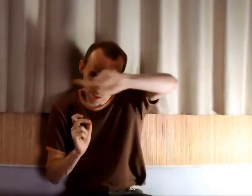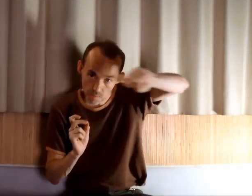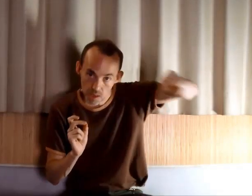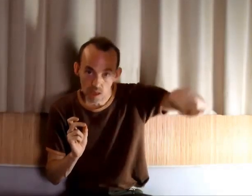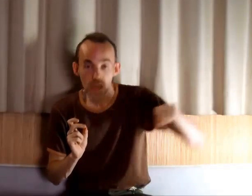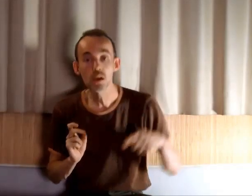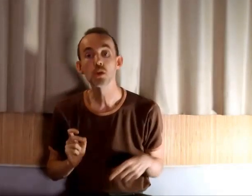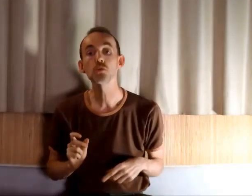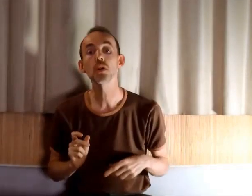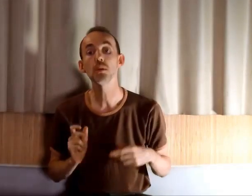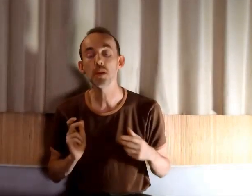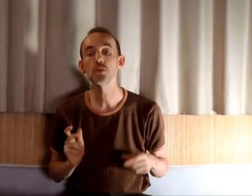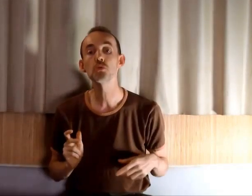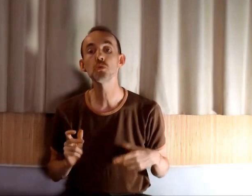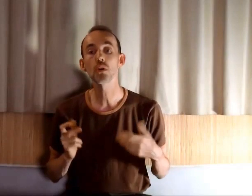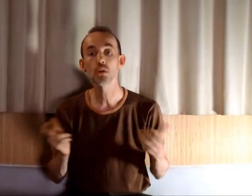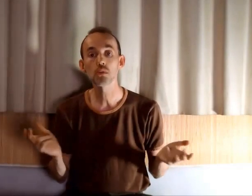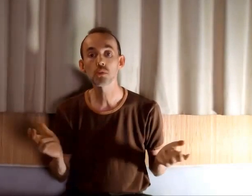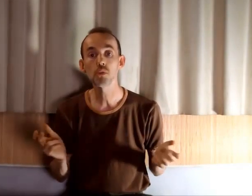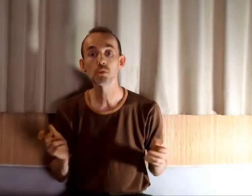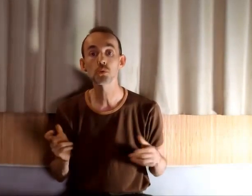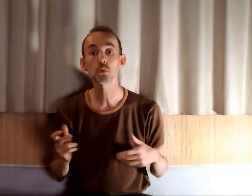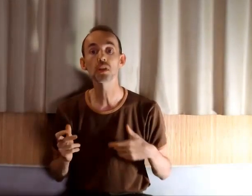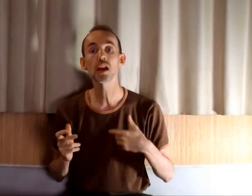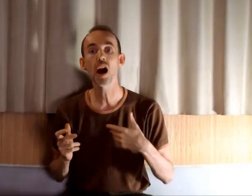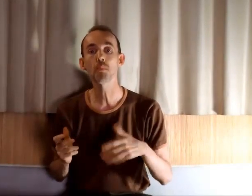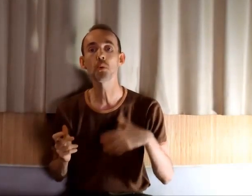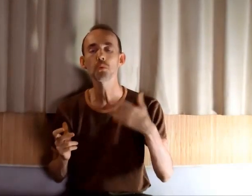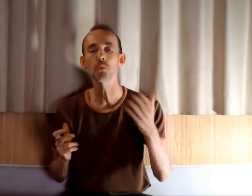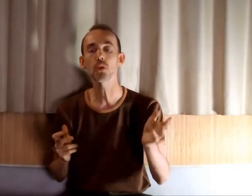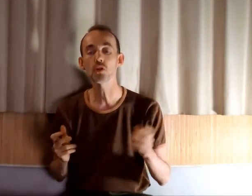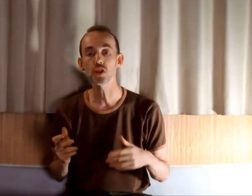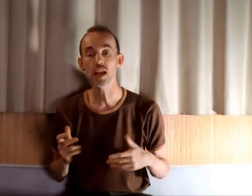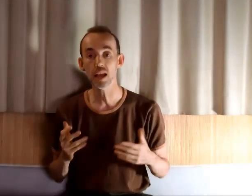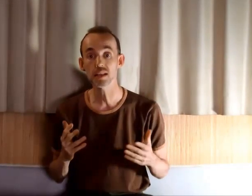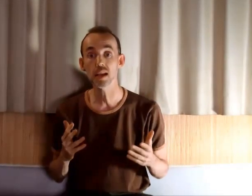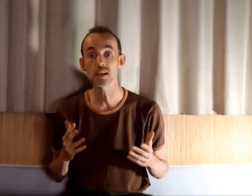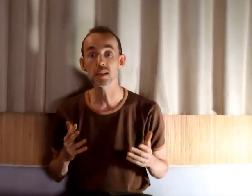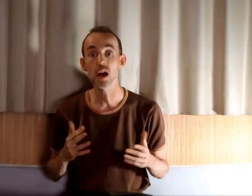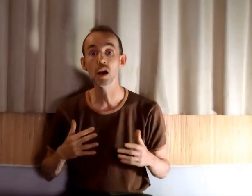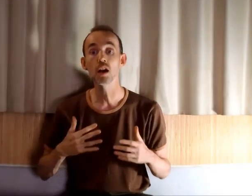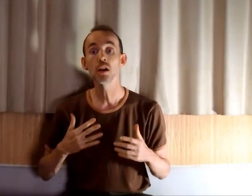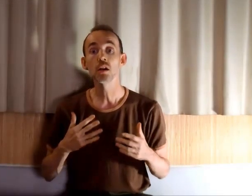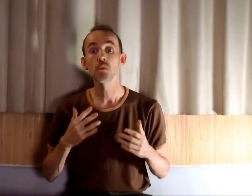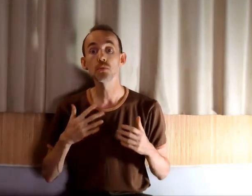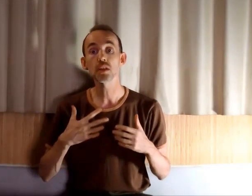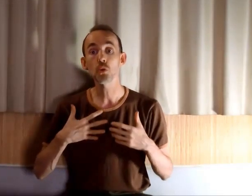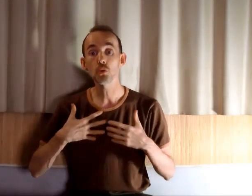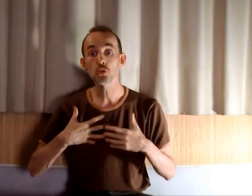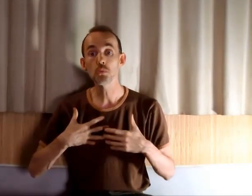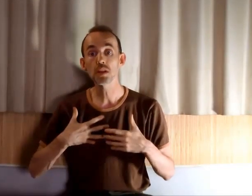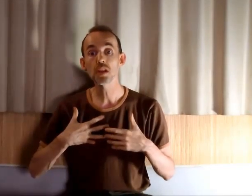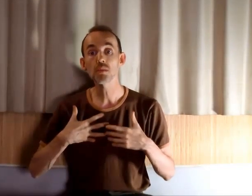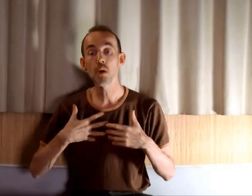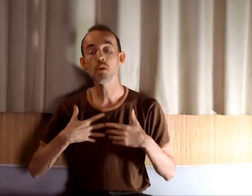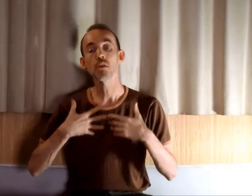travaillé sur les blessures secondaires, abandon, rejet, etc., vous êtes automatiquement